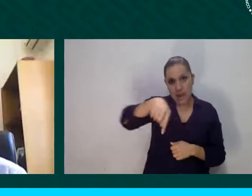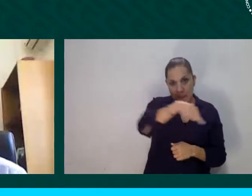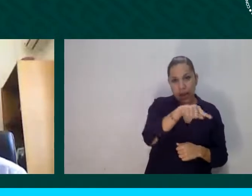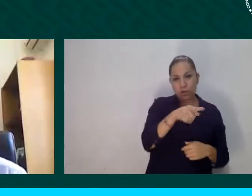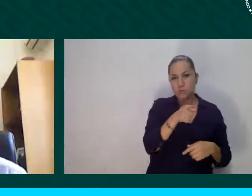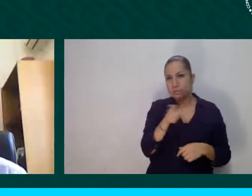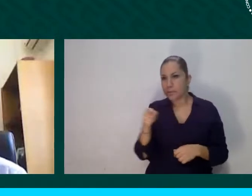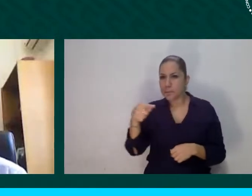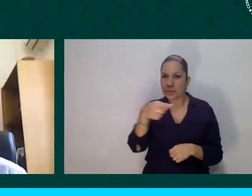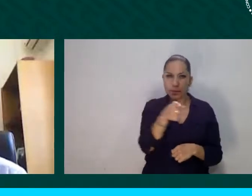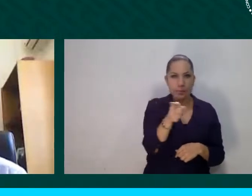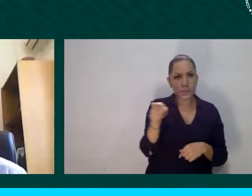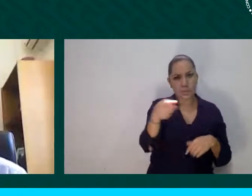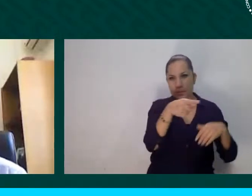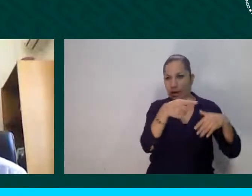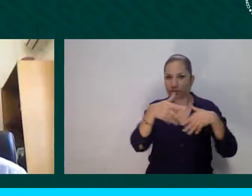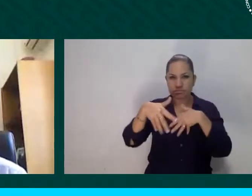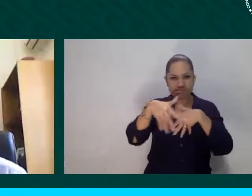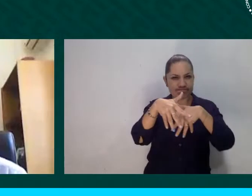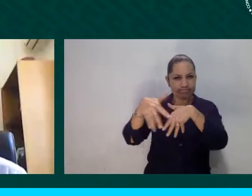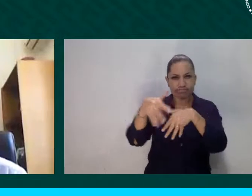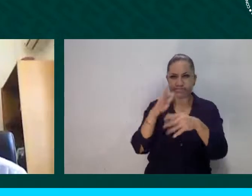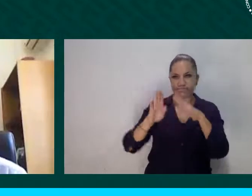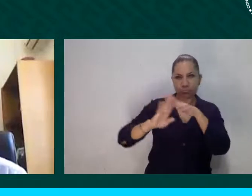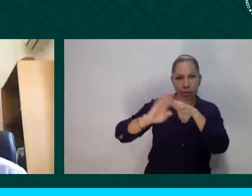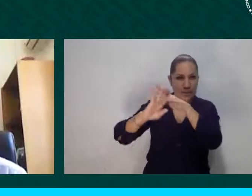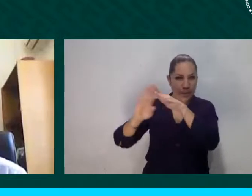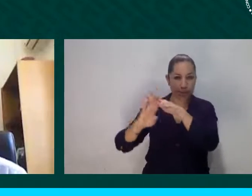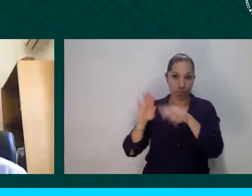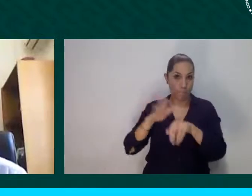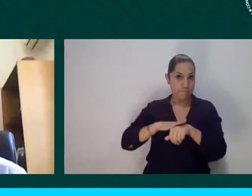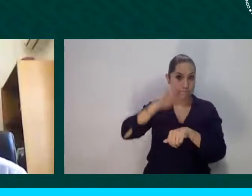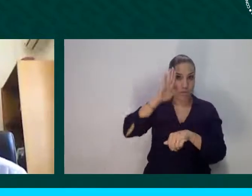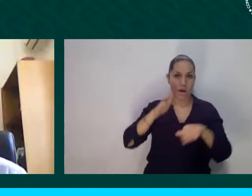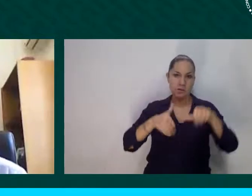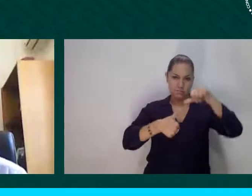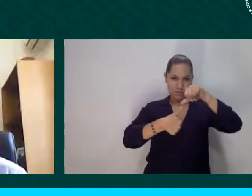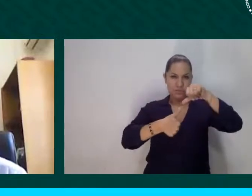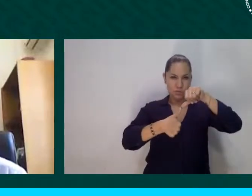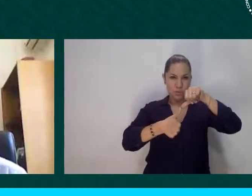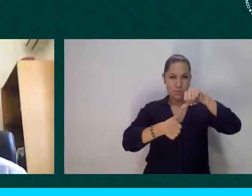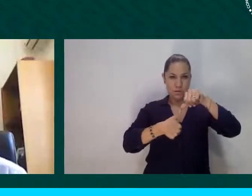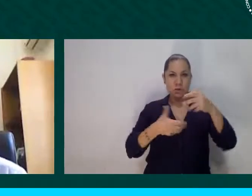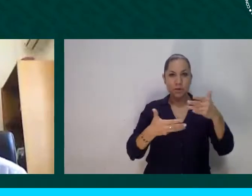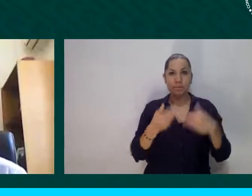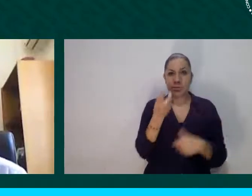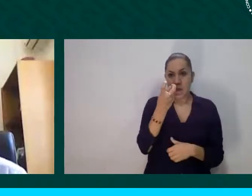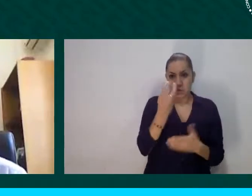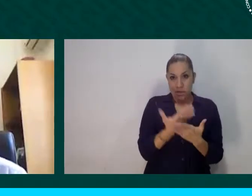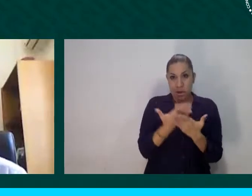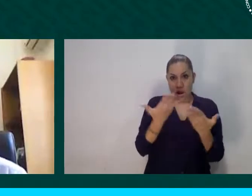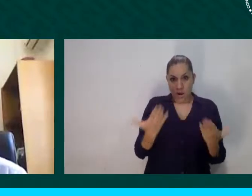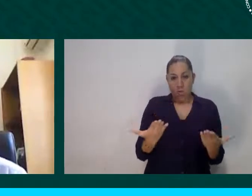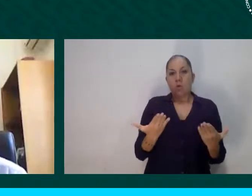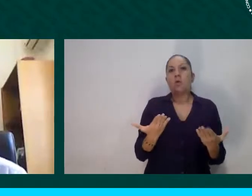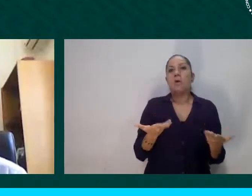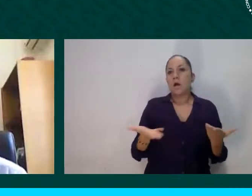este panel gana especial relevancia y quiero agradecerle a